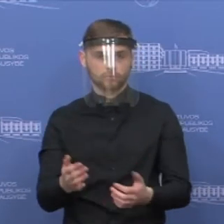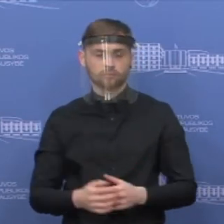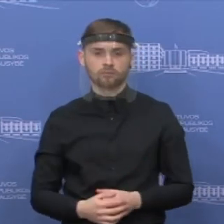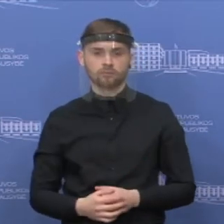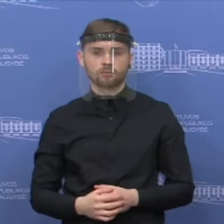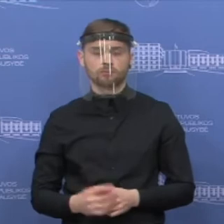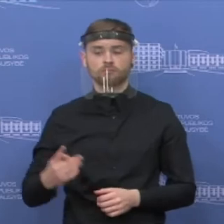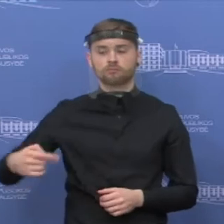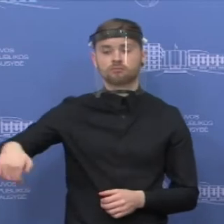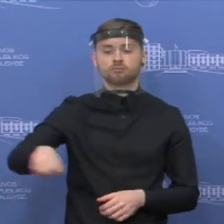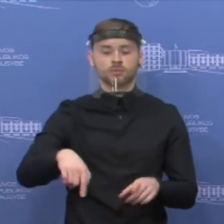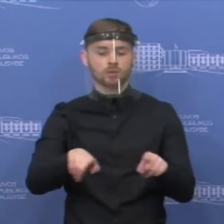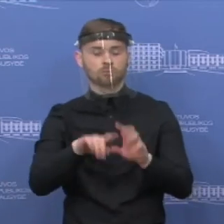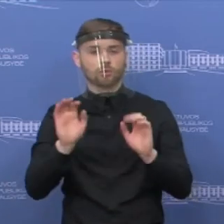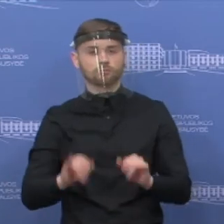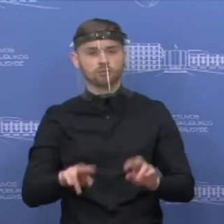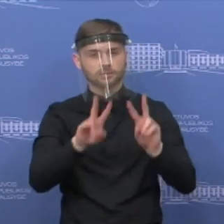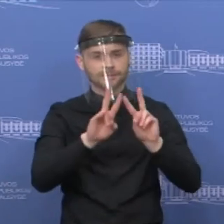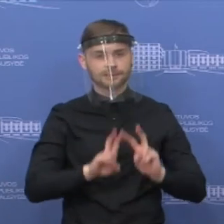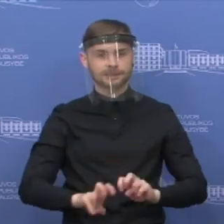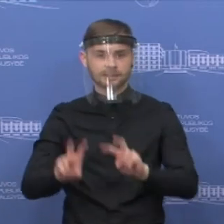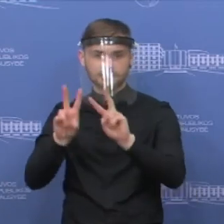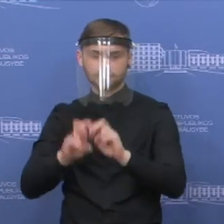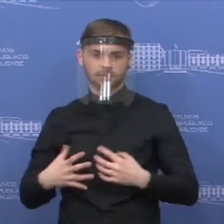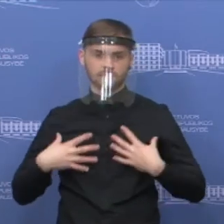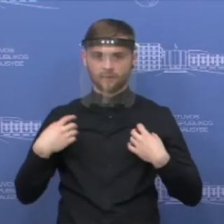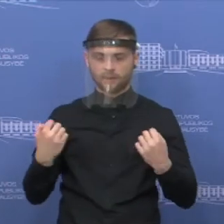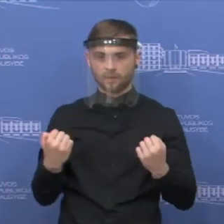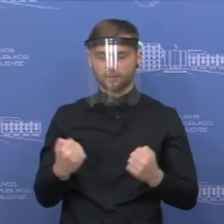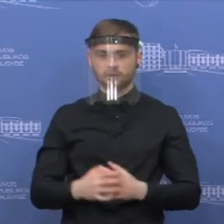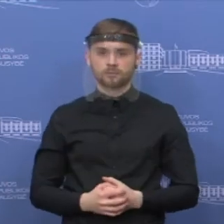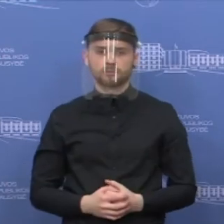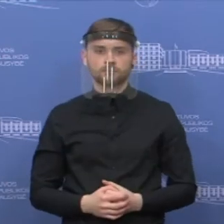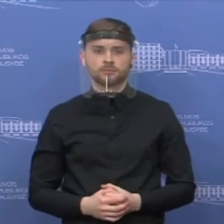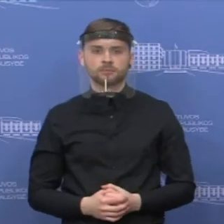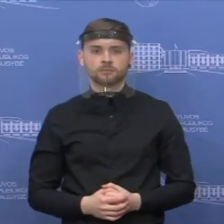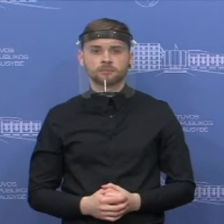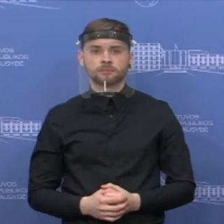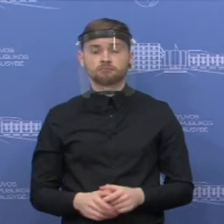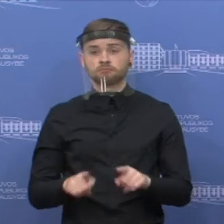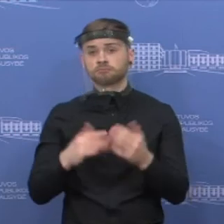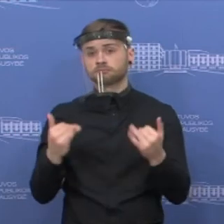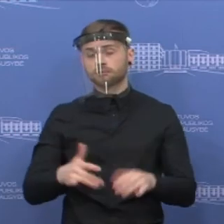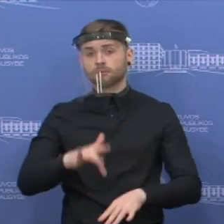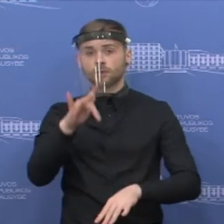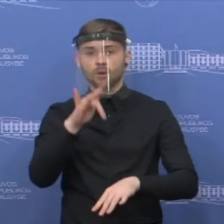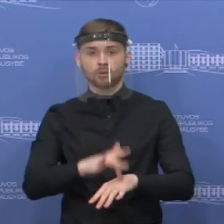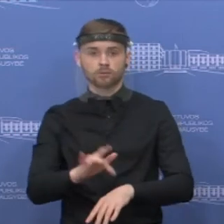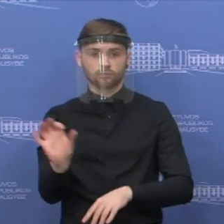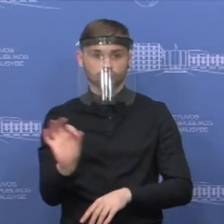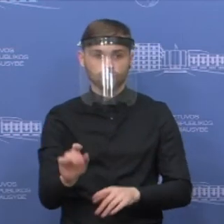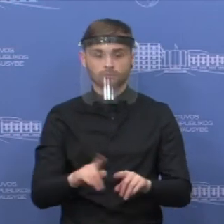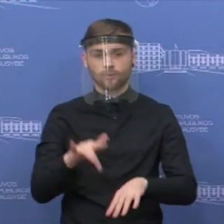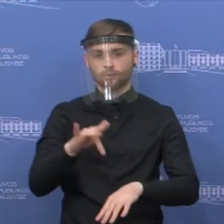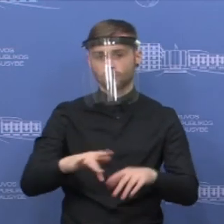atlikti tyrimus, tikrai galėčiau pasakyti, kad jaučiamės pakankamai gerai ir